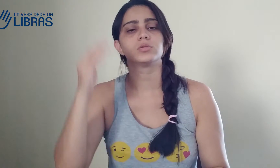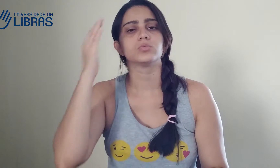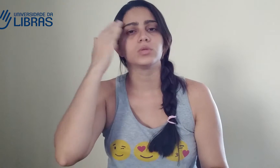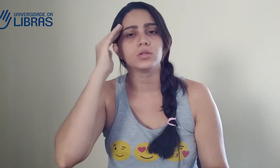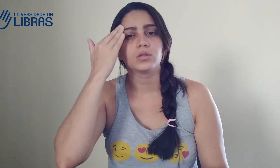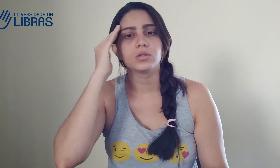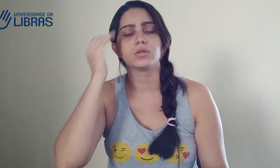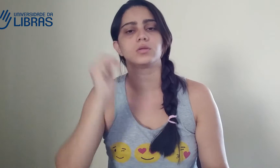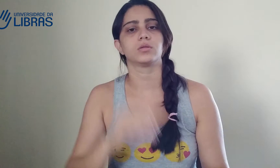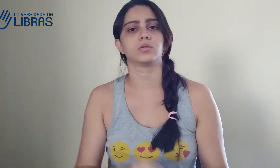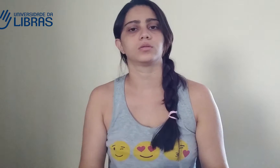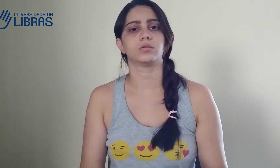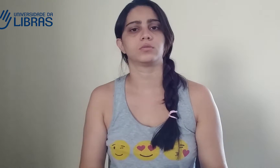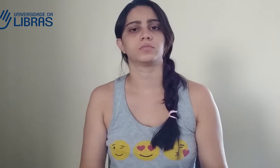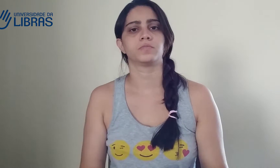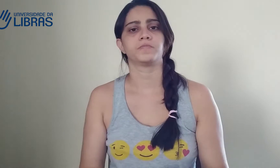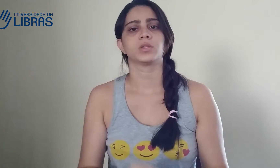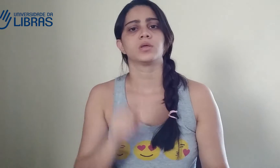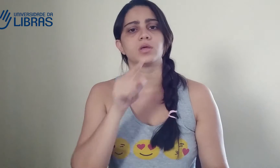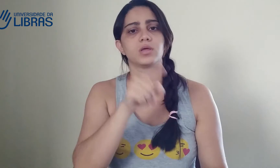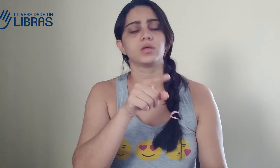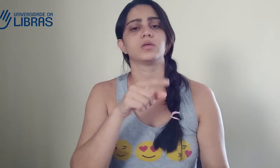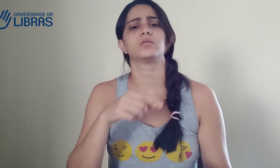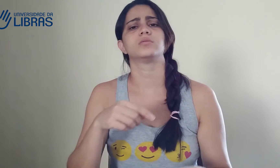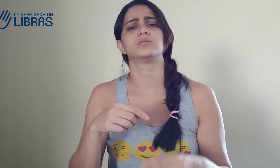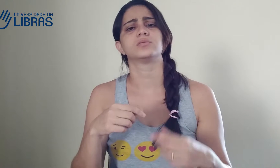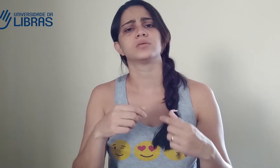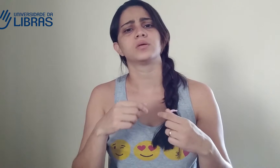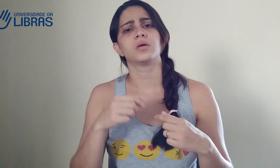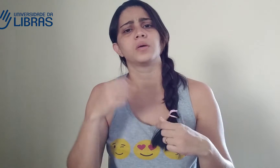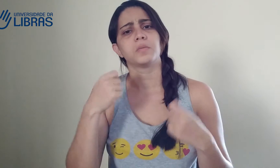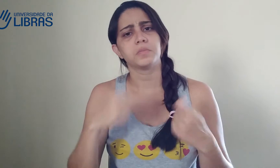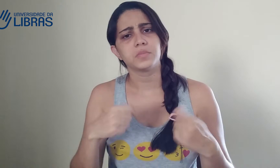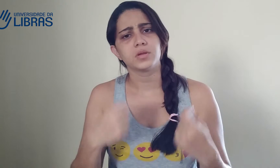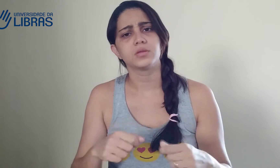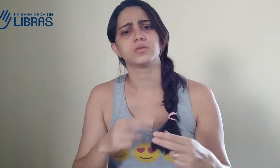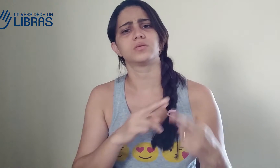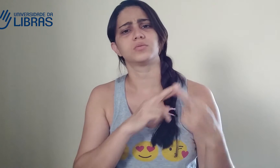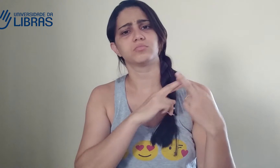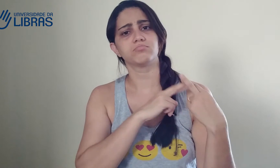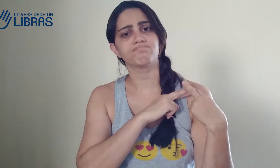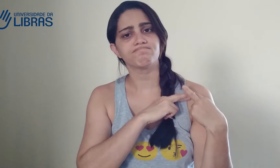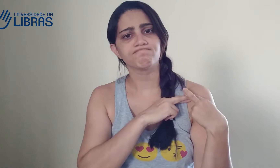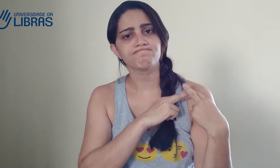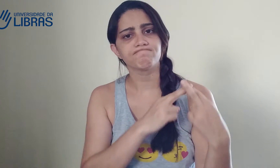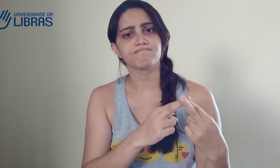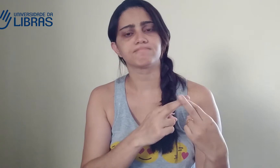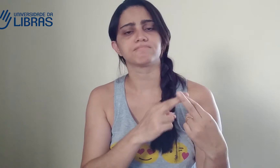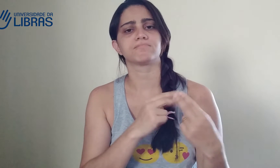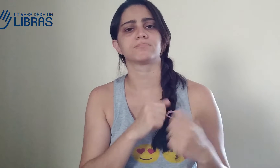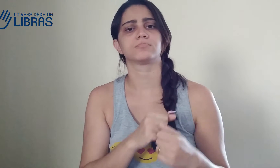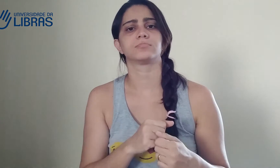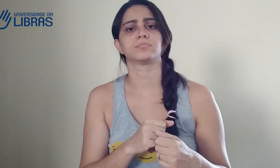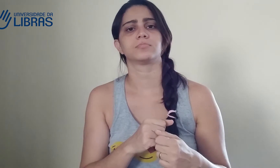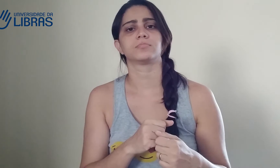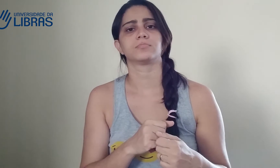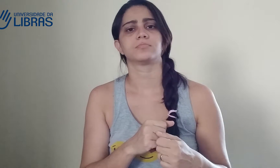penso o seguinte, né? Que os surdos, eles precisam entender a mensagem que sendo passada, né?